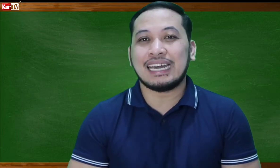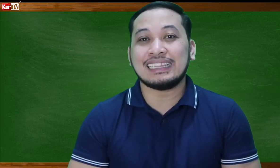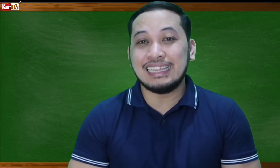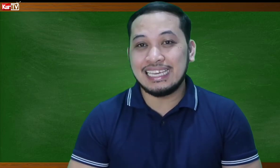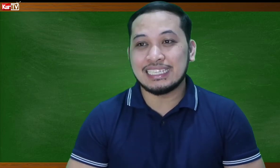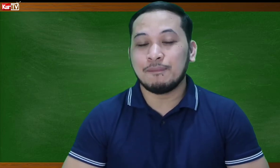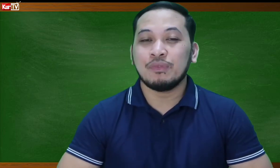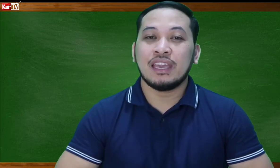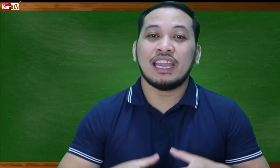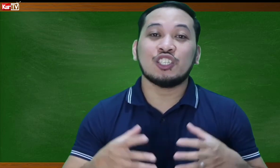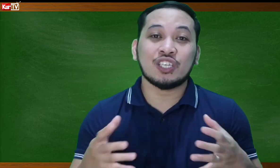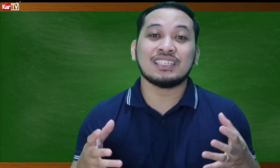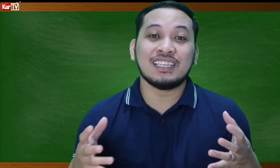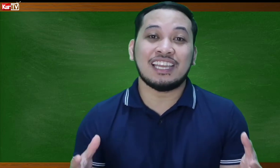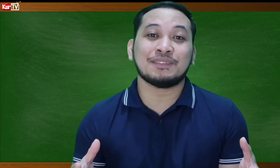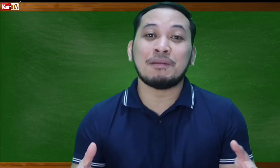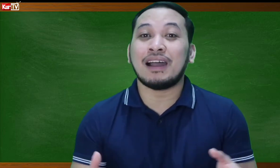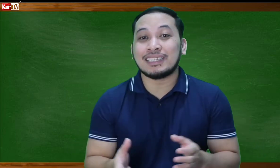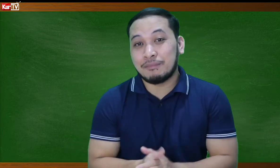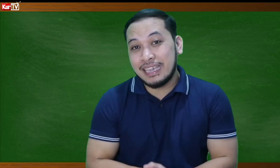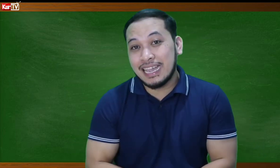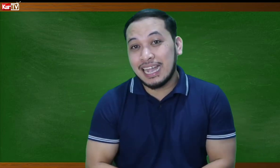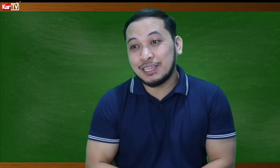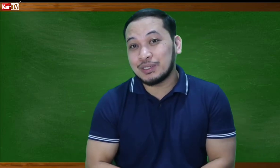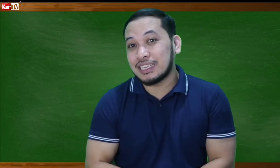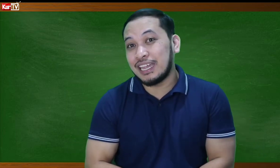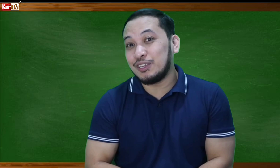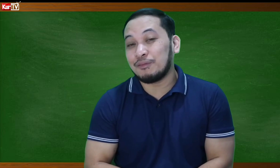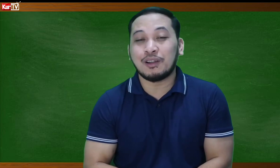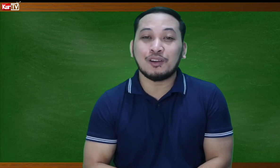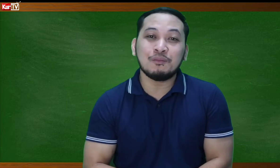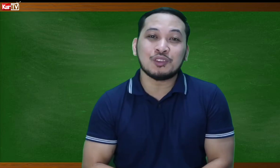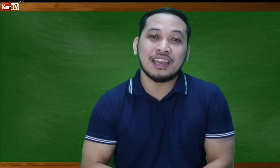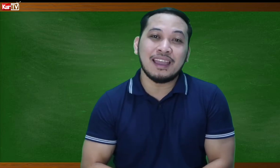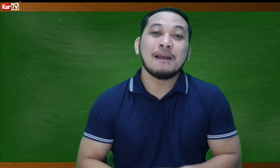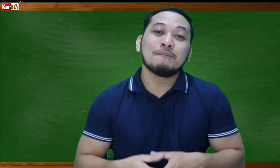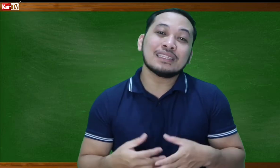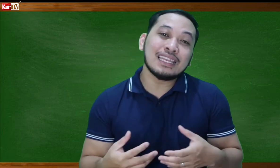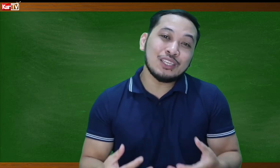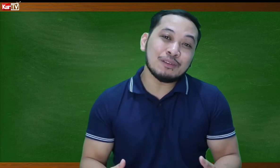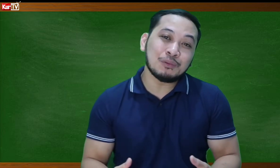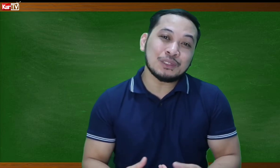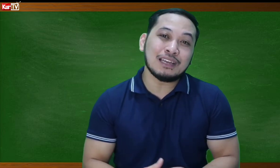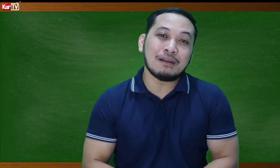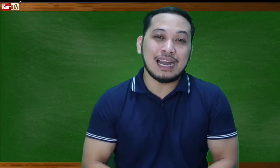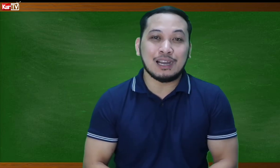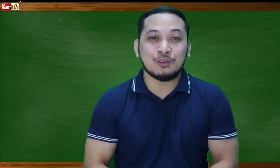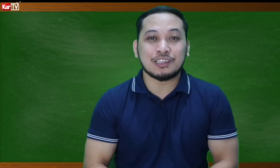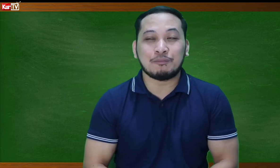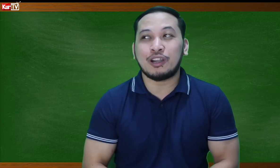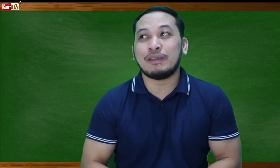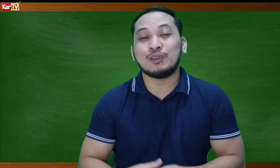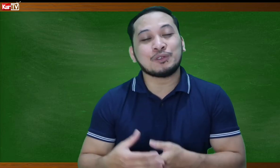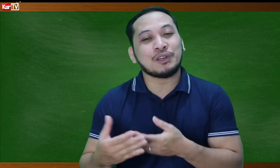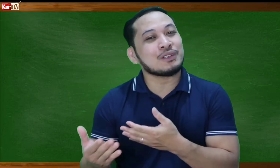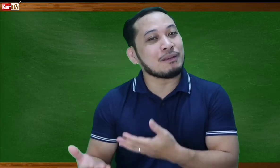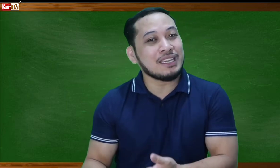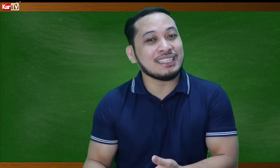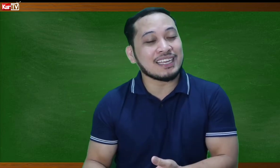at least just in case may makasabay nga kayo sa inyong pag-commute eh madali nyo rin po silang makakausap or may gusto kayong sabihin sa